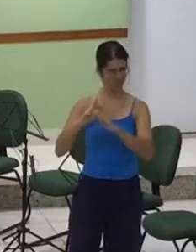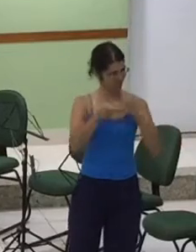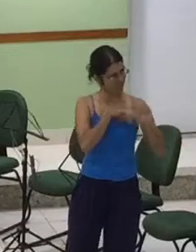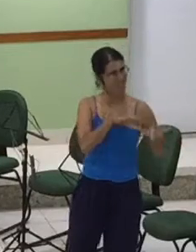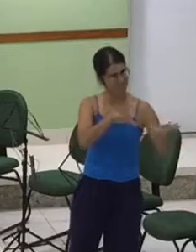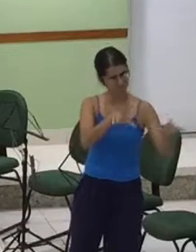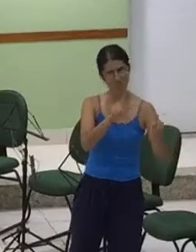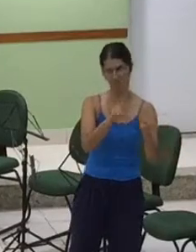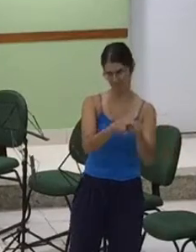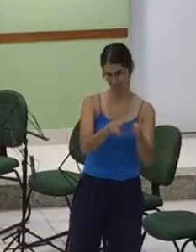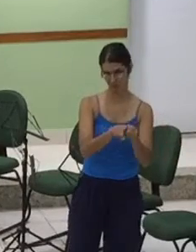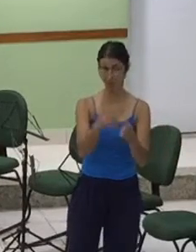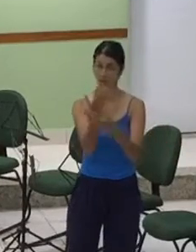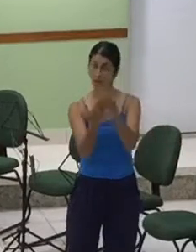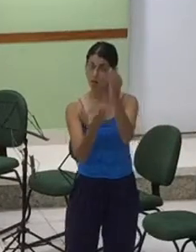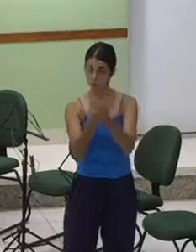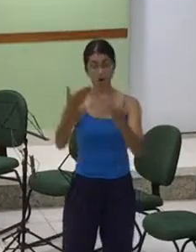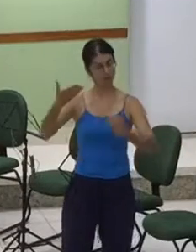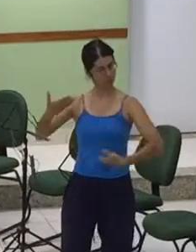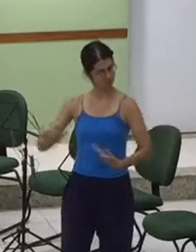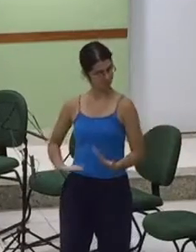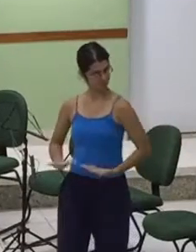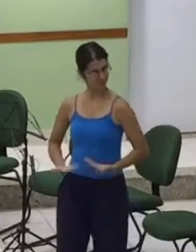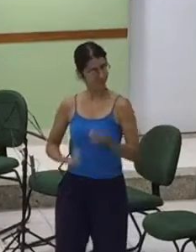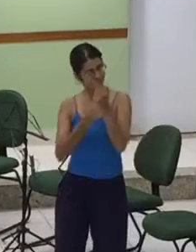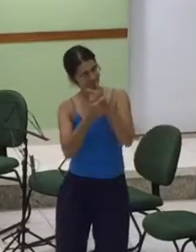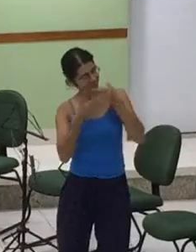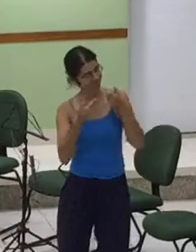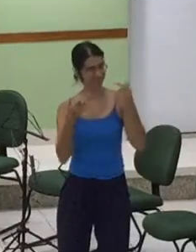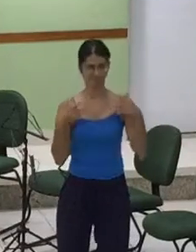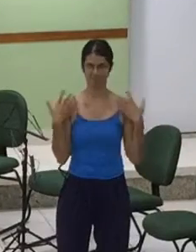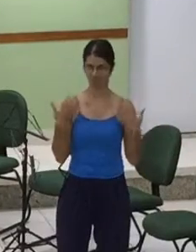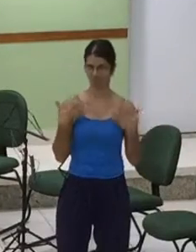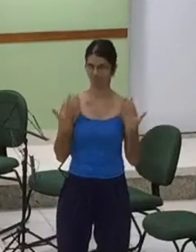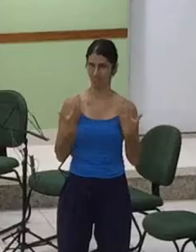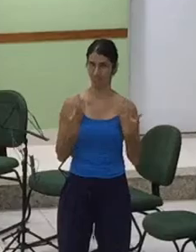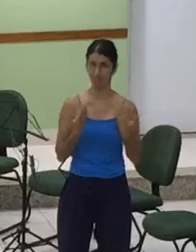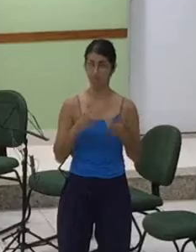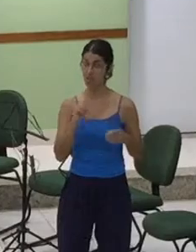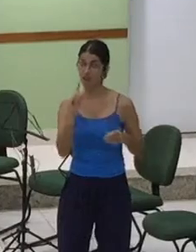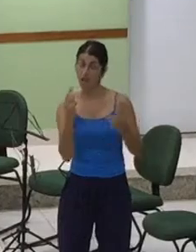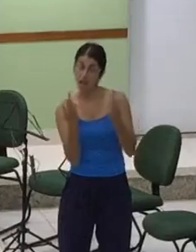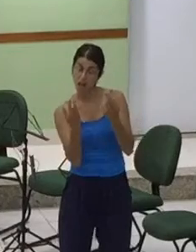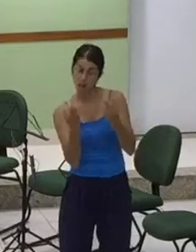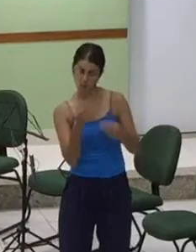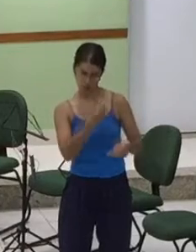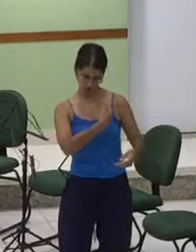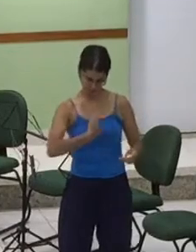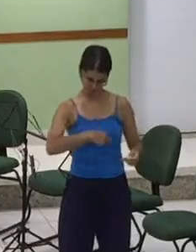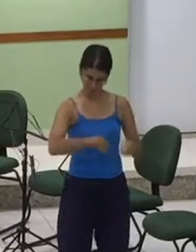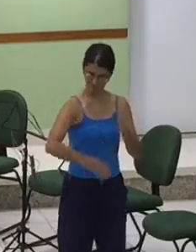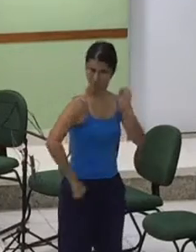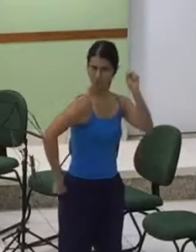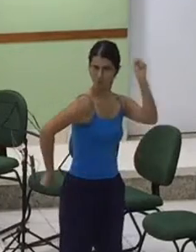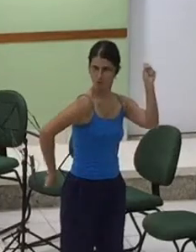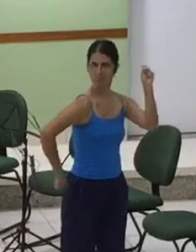para servir Serve contente É a heroína do ar Que não se cansa Neste dia de alegria Entre